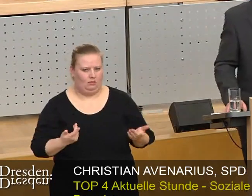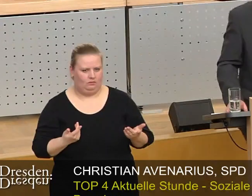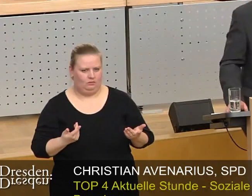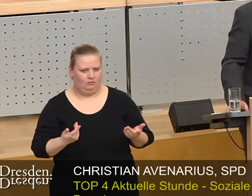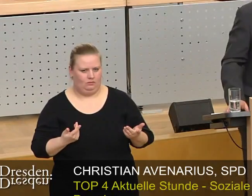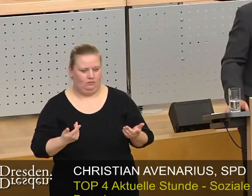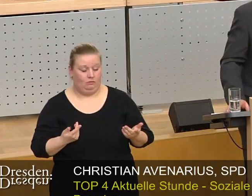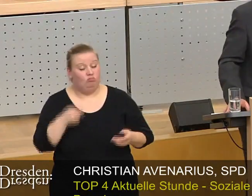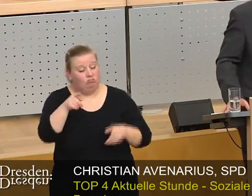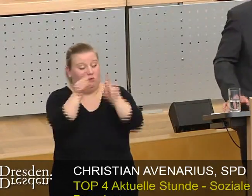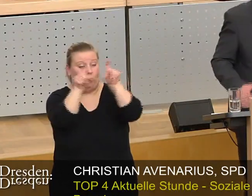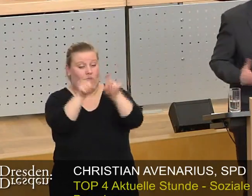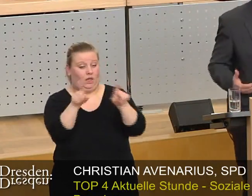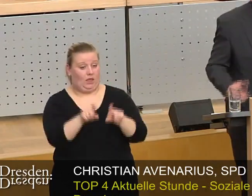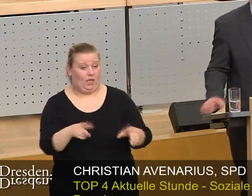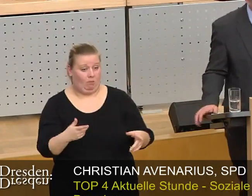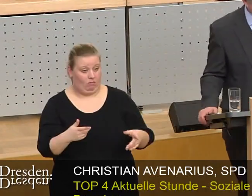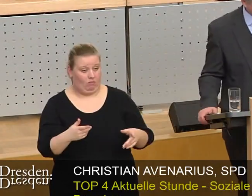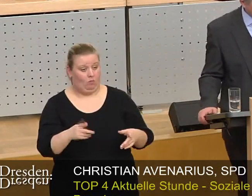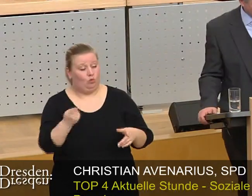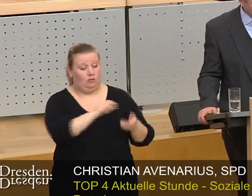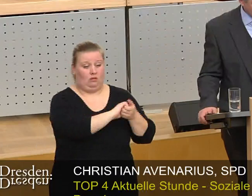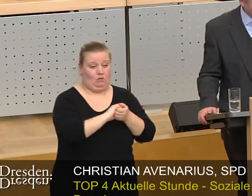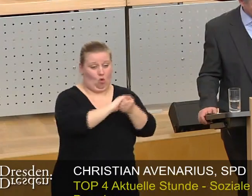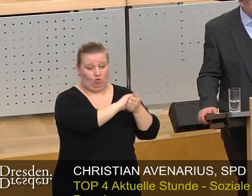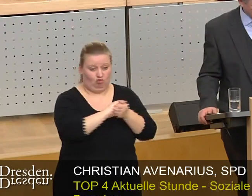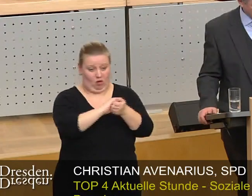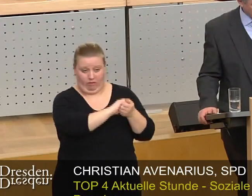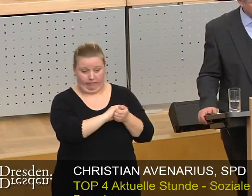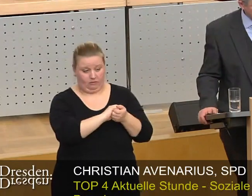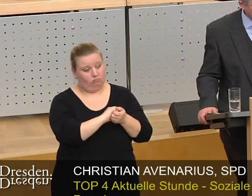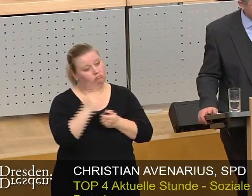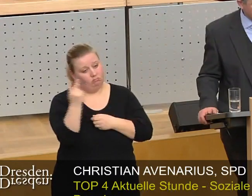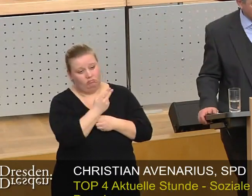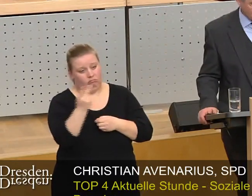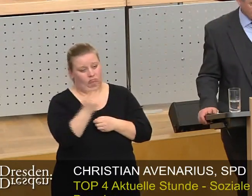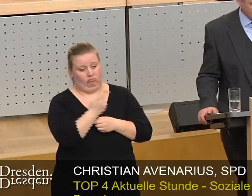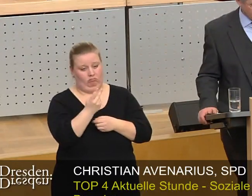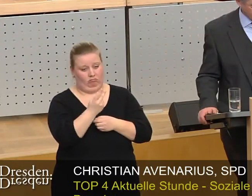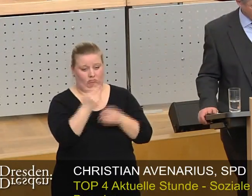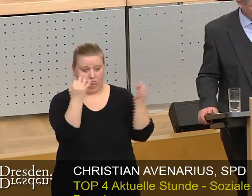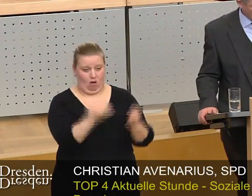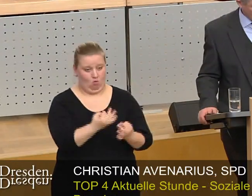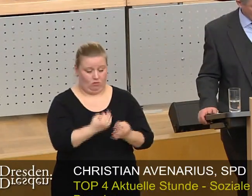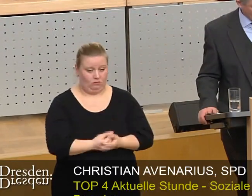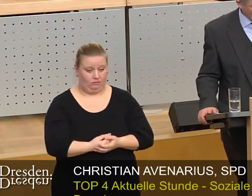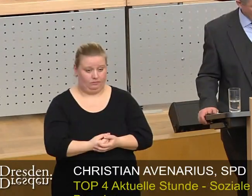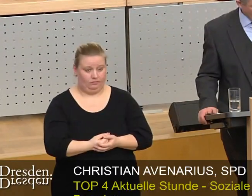Auf diese Unternehmen und auf die Genossenschaften werden wir in Zukunft dringend angewiesen sein.